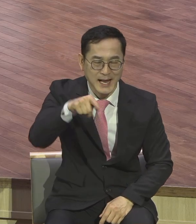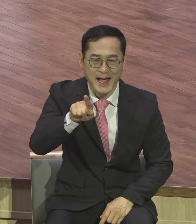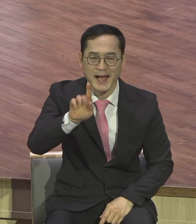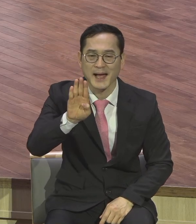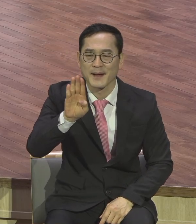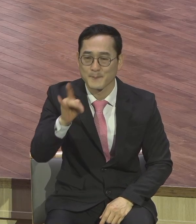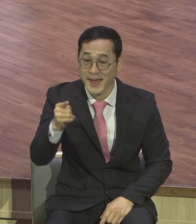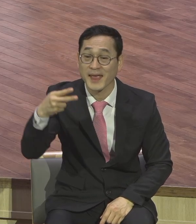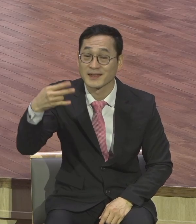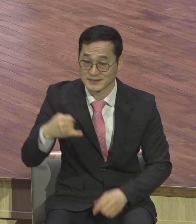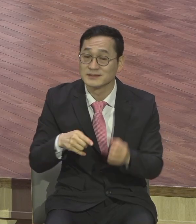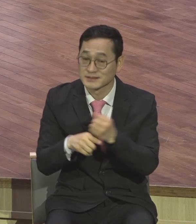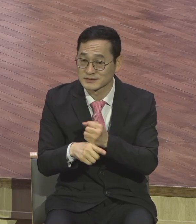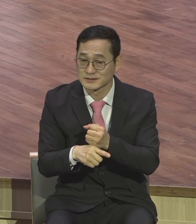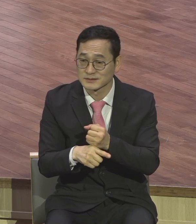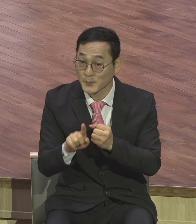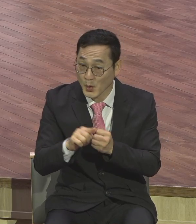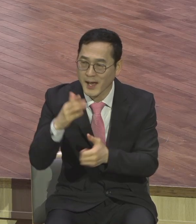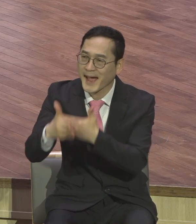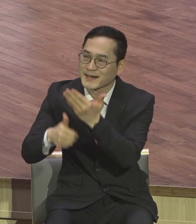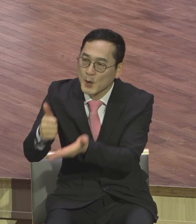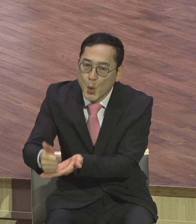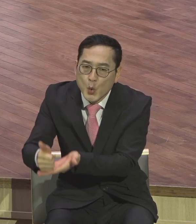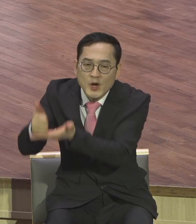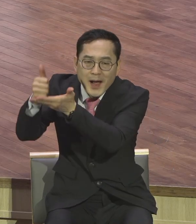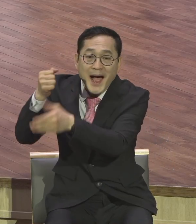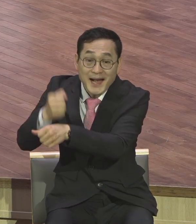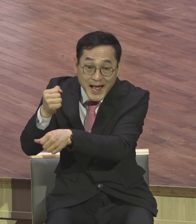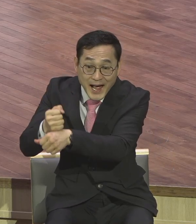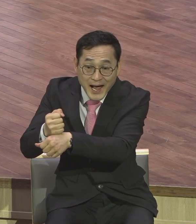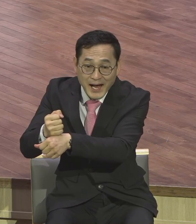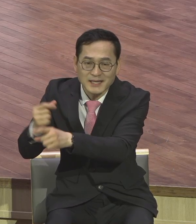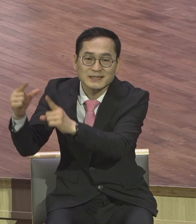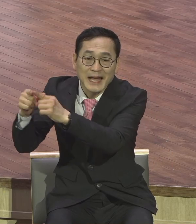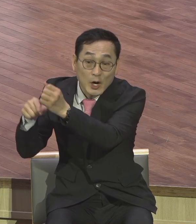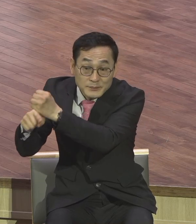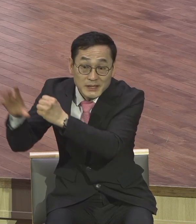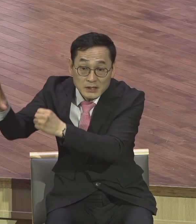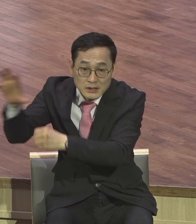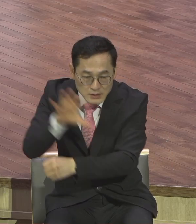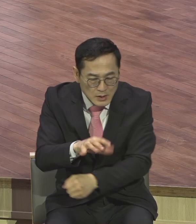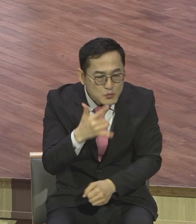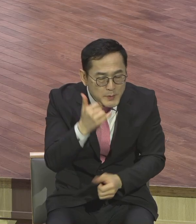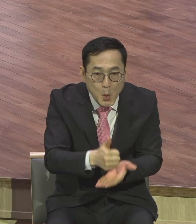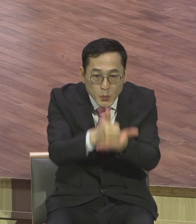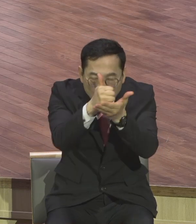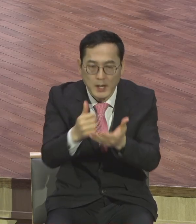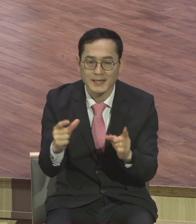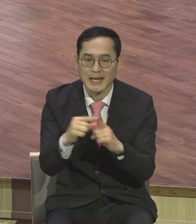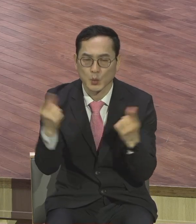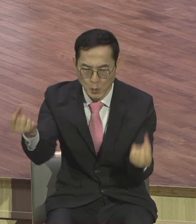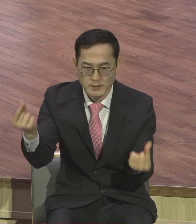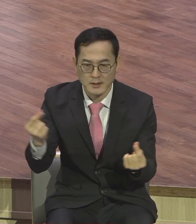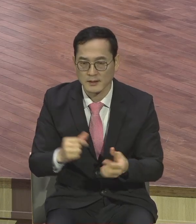공경하라 하는 그 똑같은 단어예요. 놀랍지요. 하나님을 공경할 때에서는 이 경외,